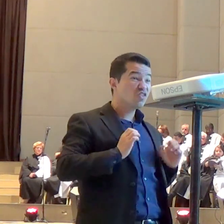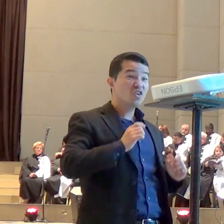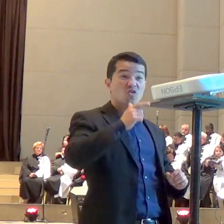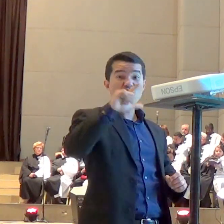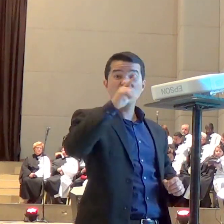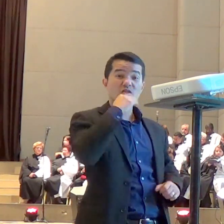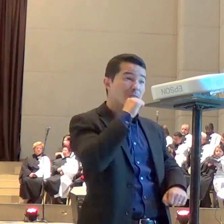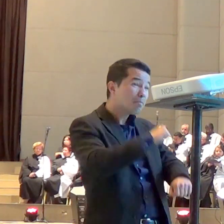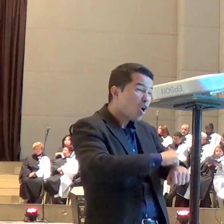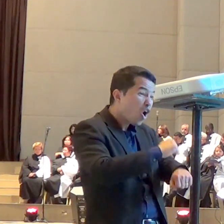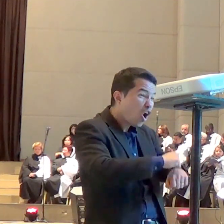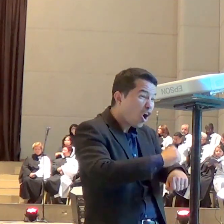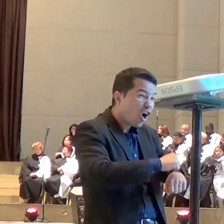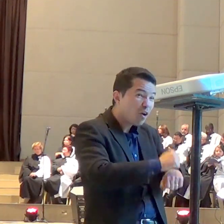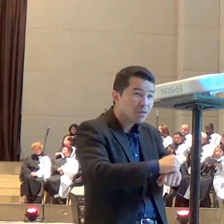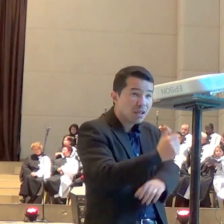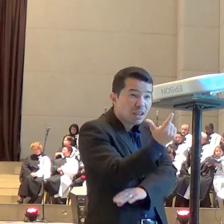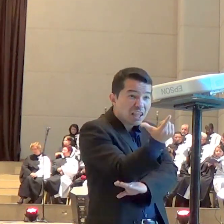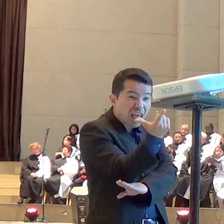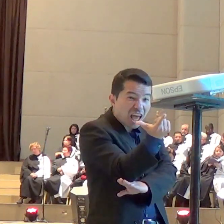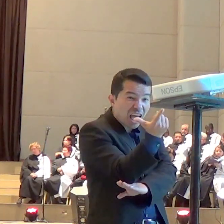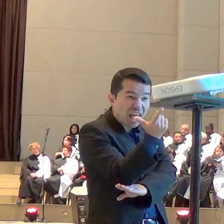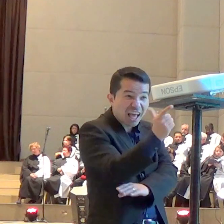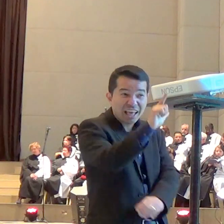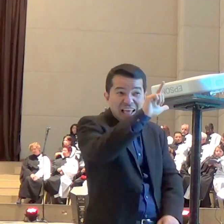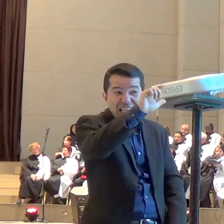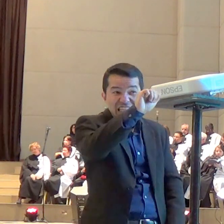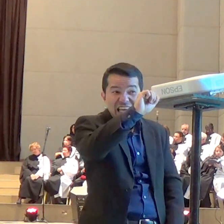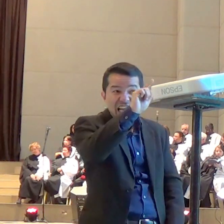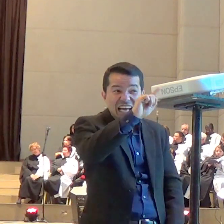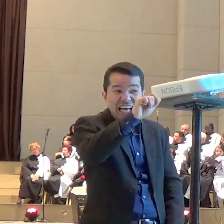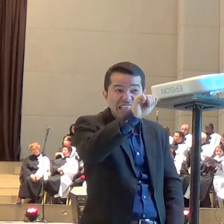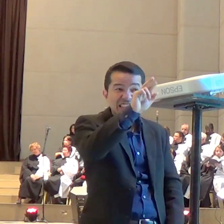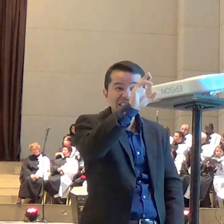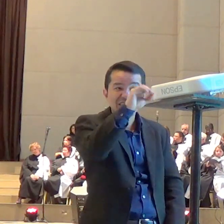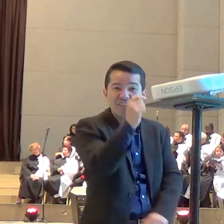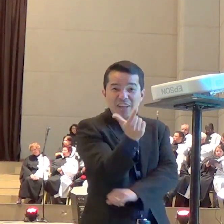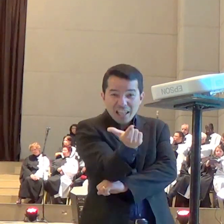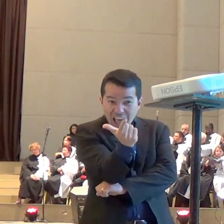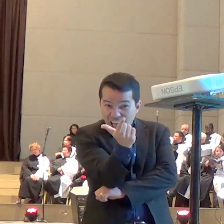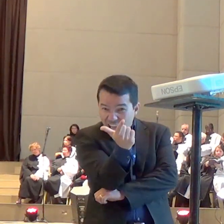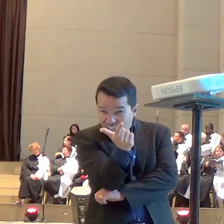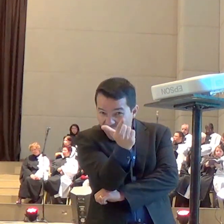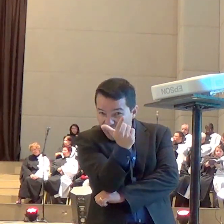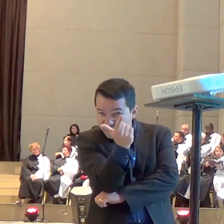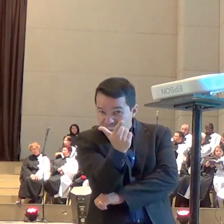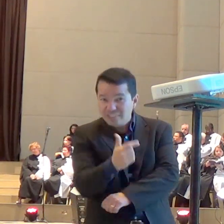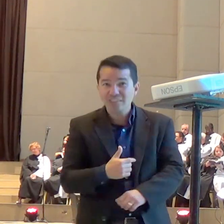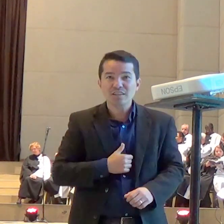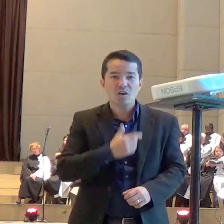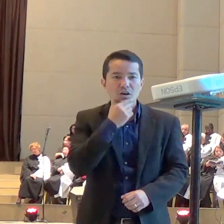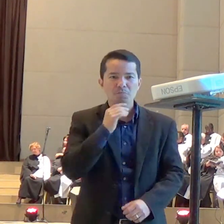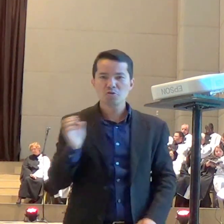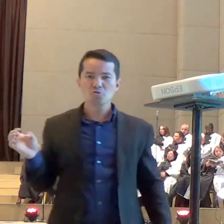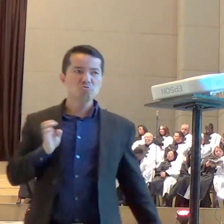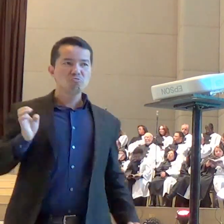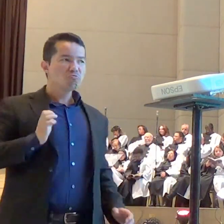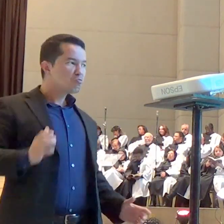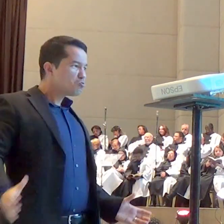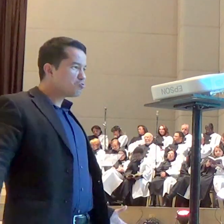conosco e a nosso favor nas batalhas espirituais é interessante isso a